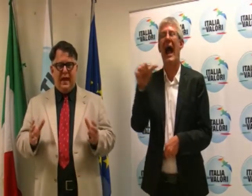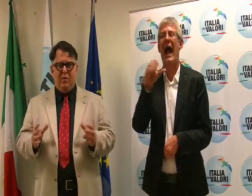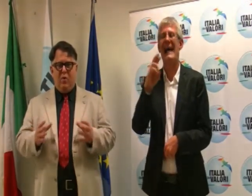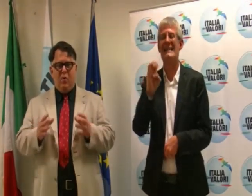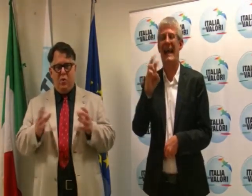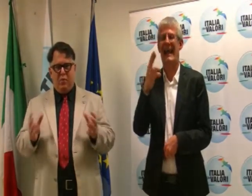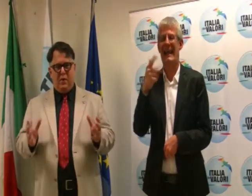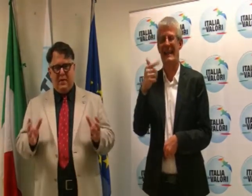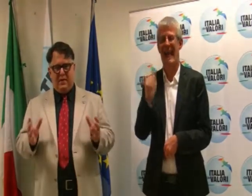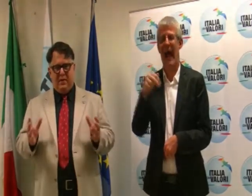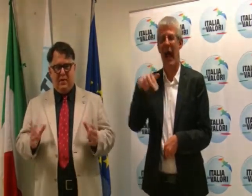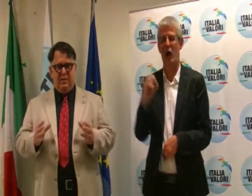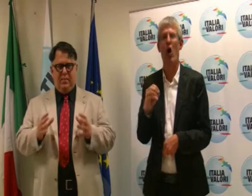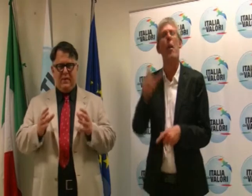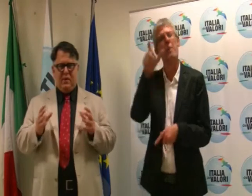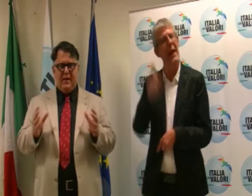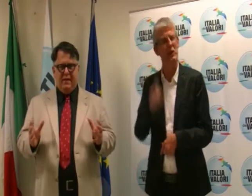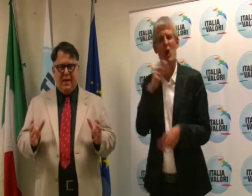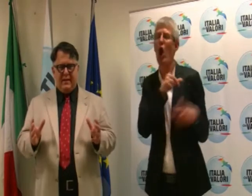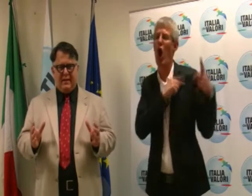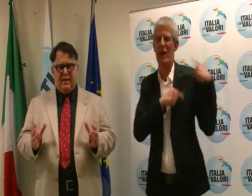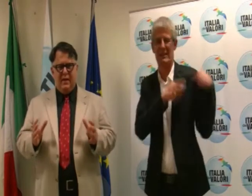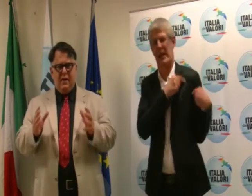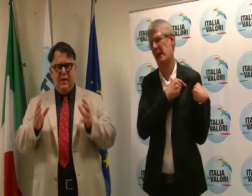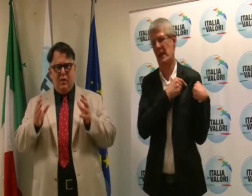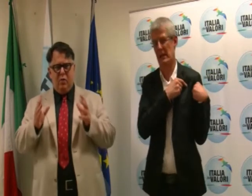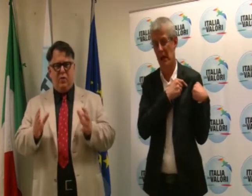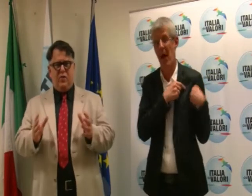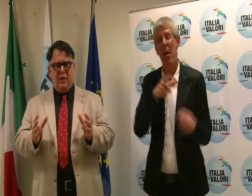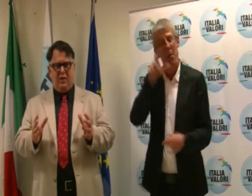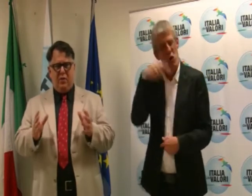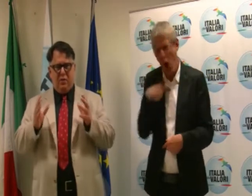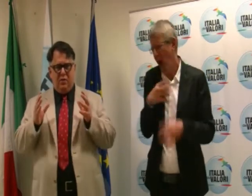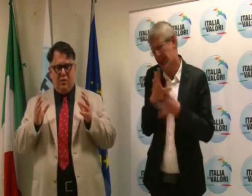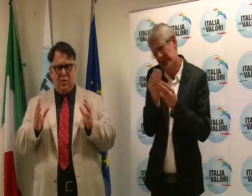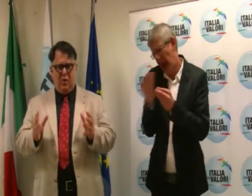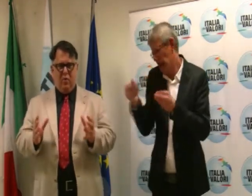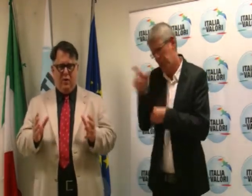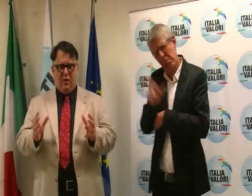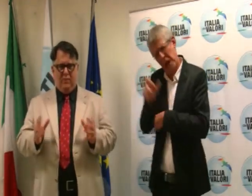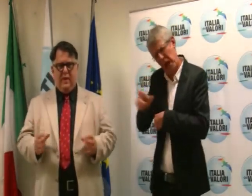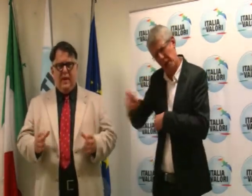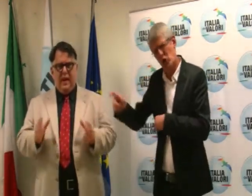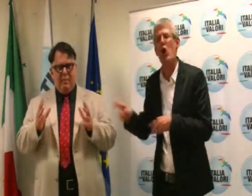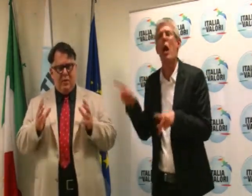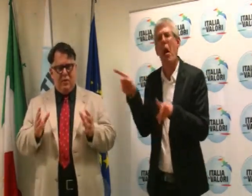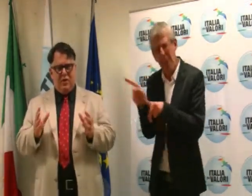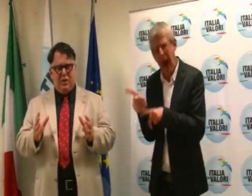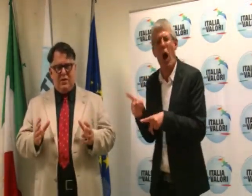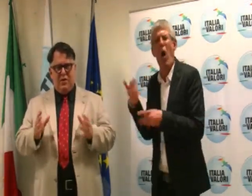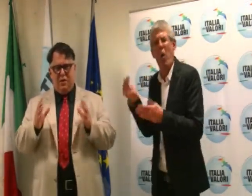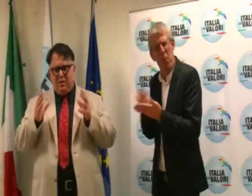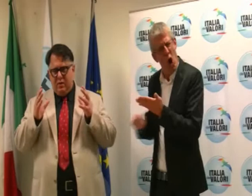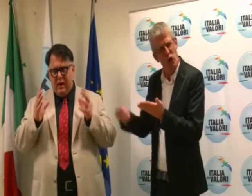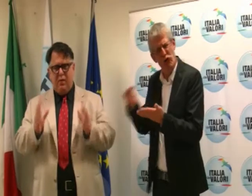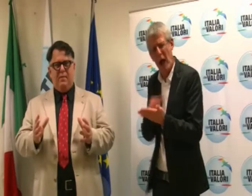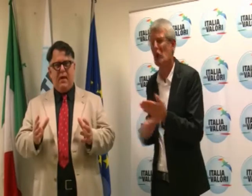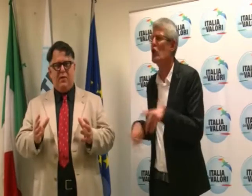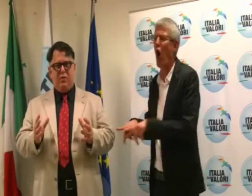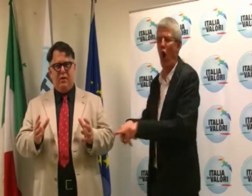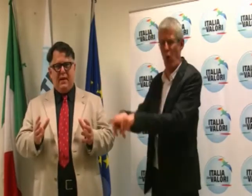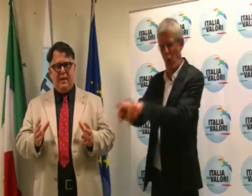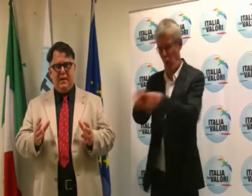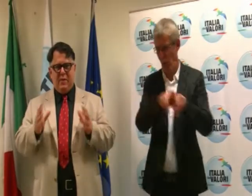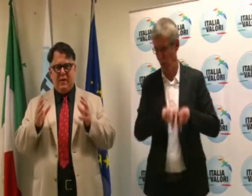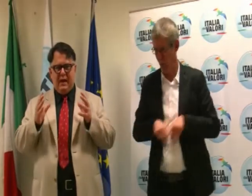Noi siamo un gruppo di persone, persone diverse con un progetto comune. Abbiamo deciso, e lo